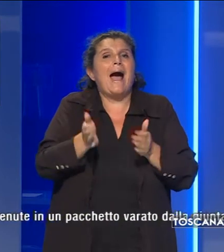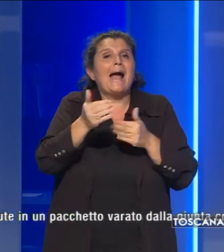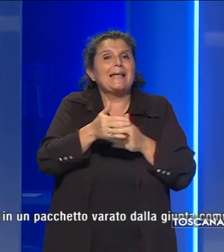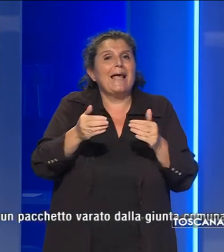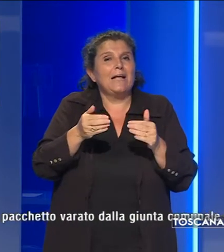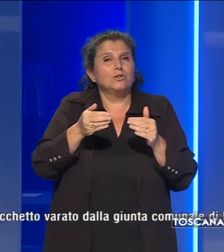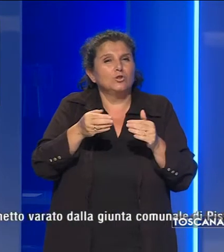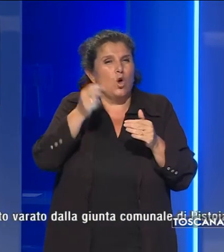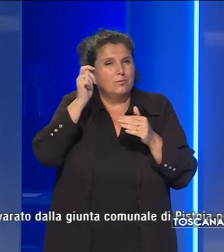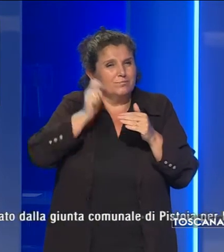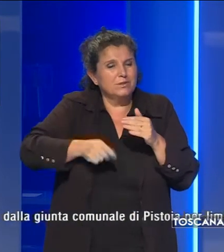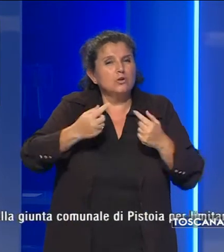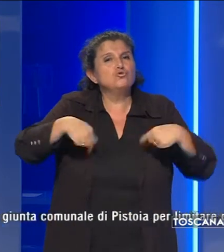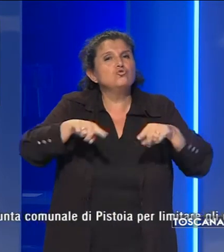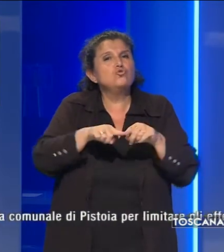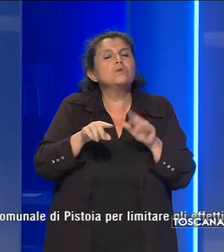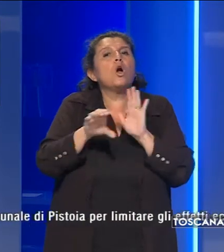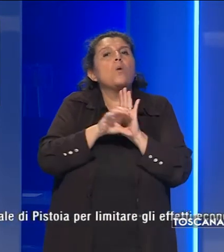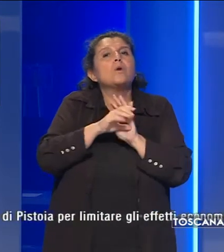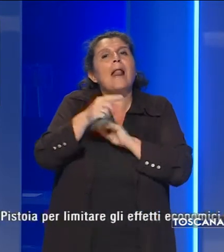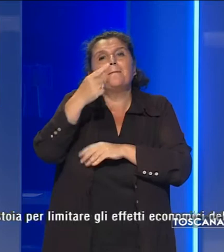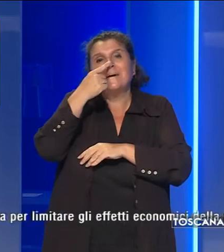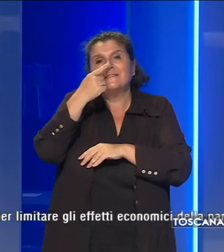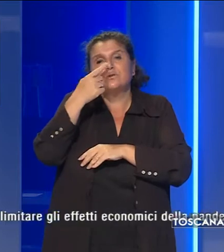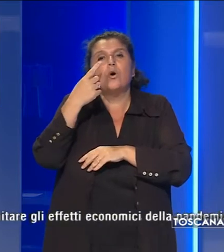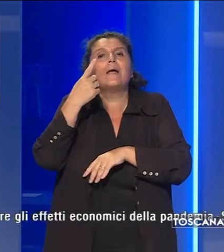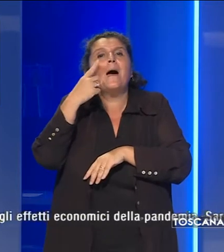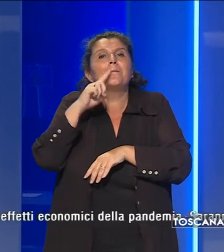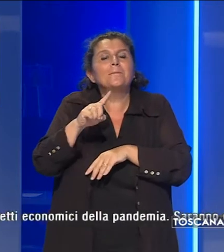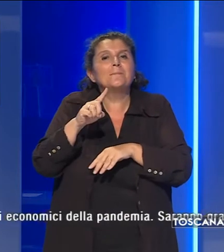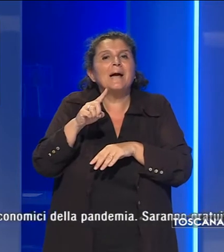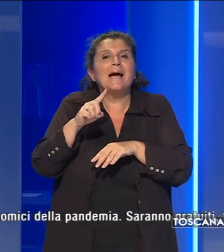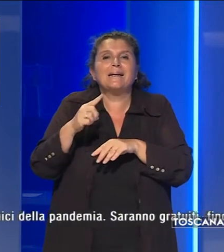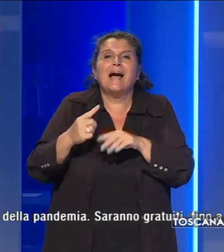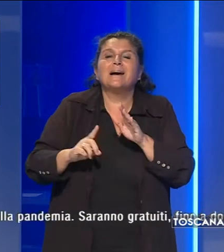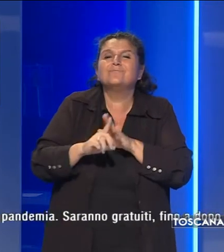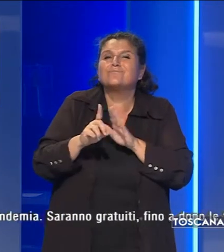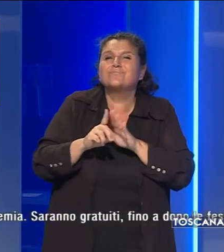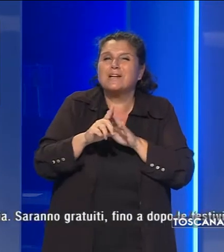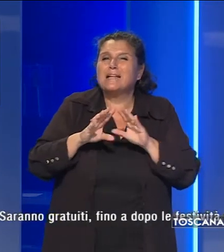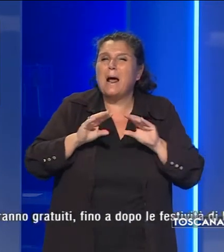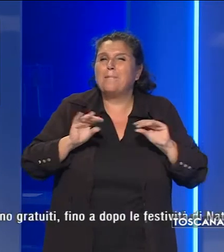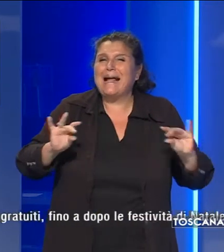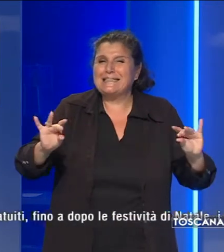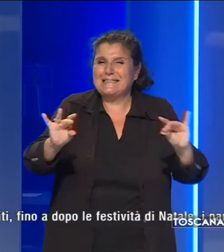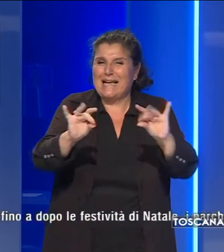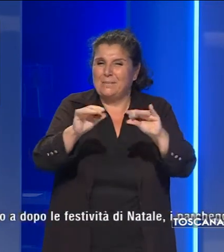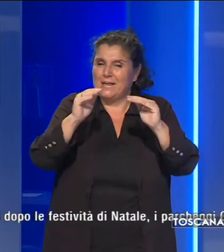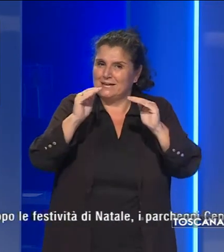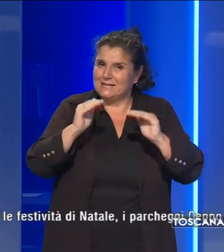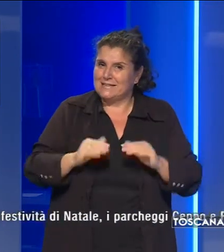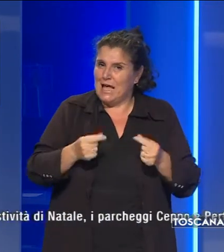varato dalla Giunta Comunale di Pistoia per limitare gli effetti economici della pandemia. Saranno